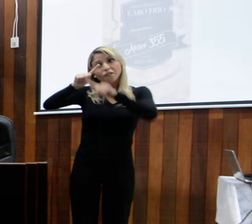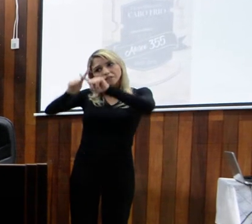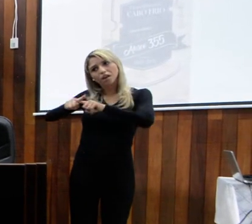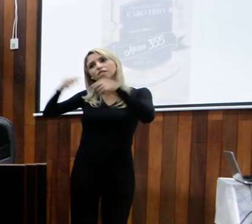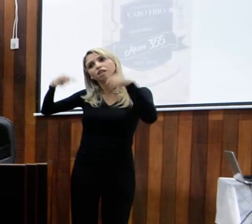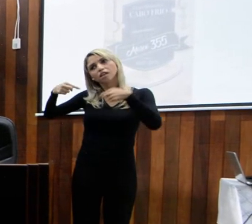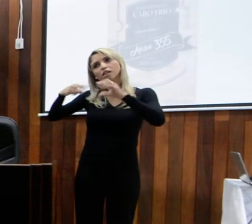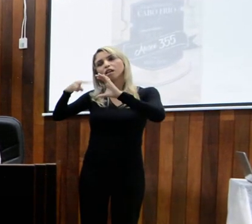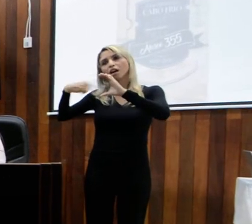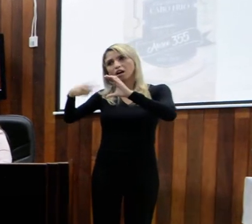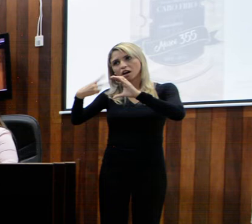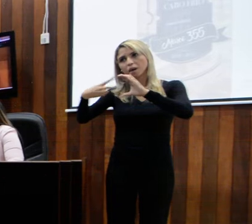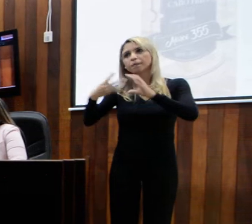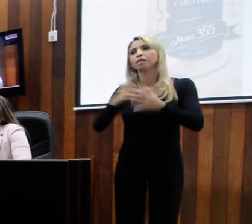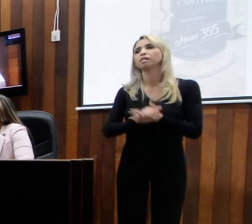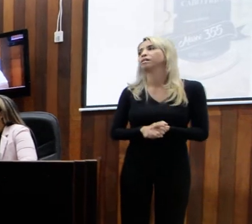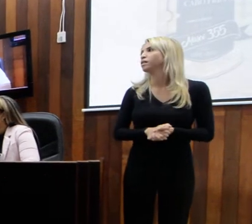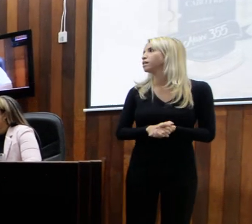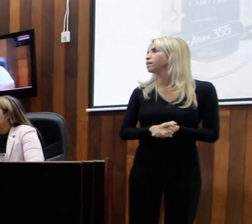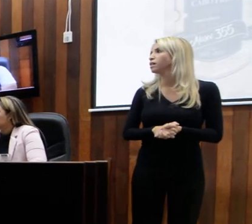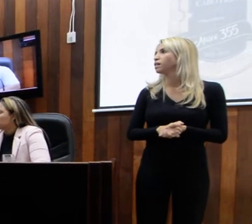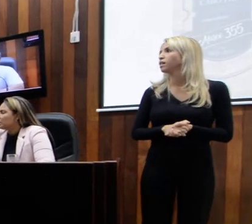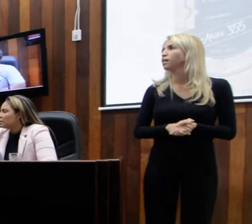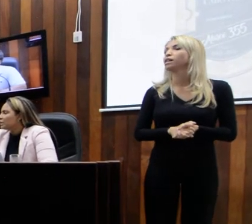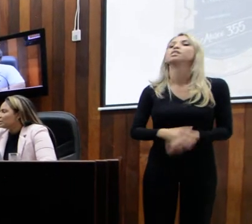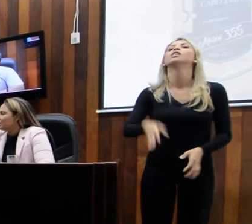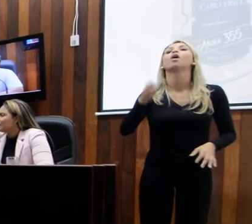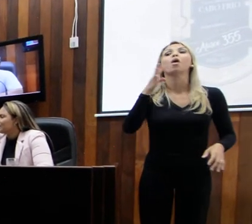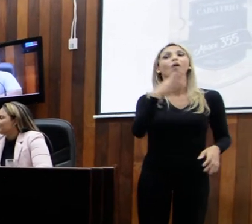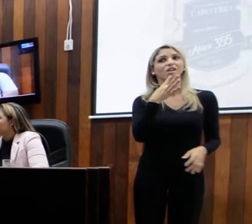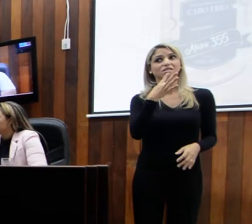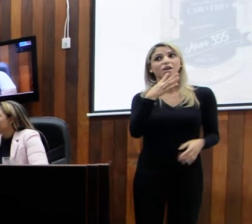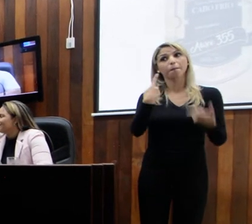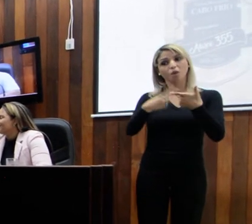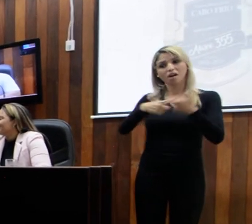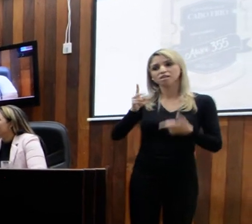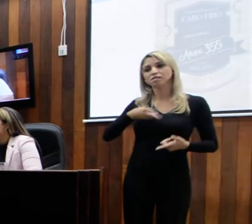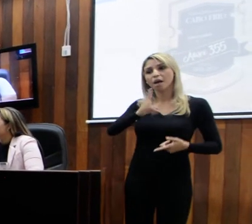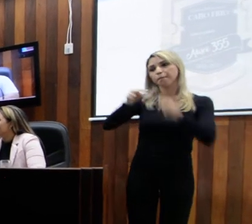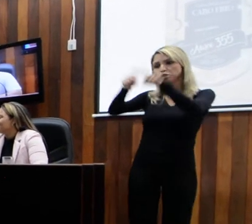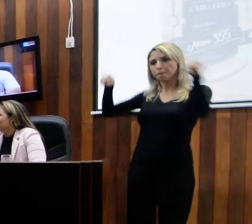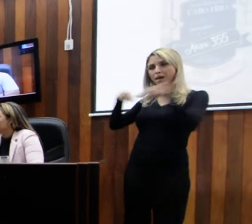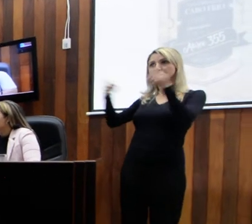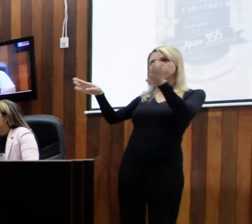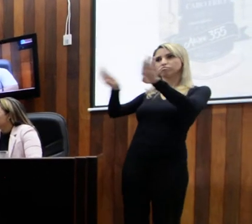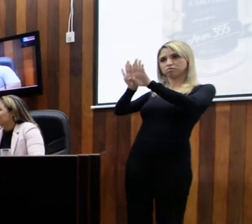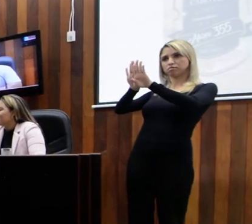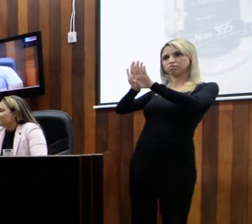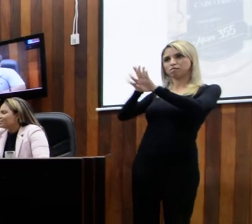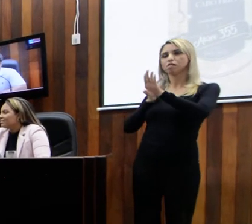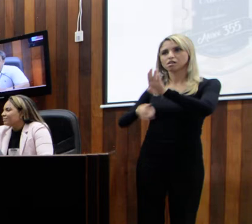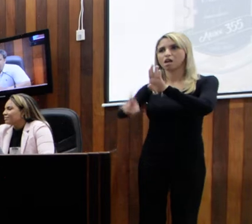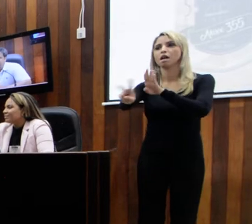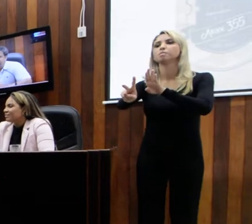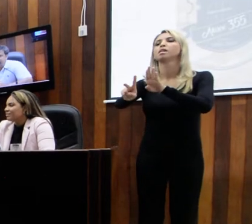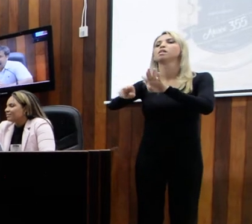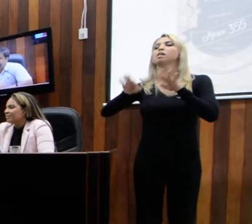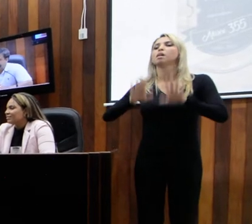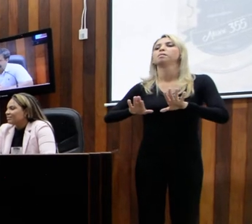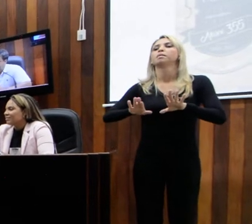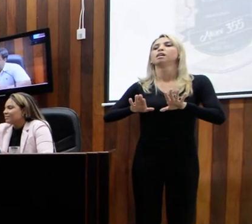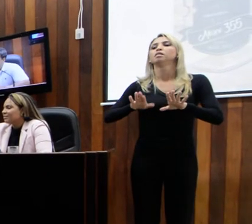vídeo. Ais era conhecido como o homem do gabinete fechado. O gabinete de Ais Bessa era